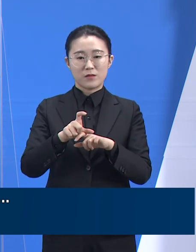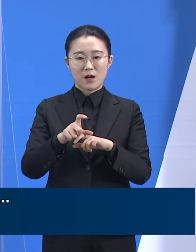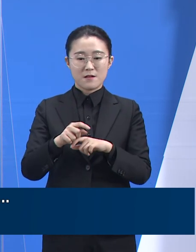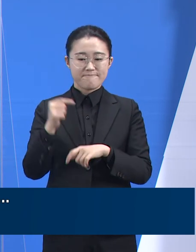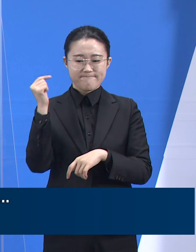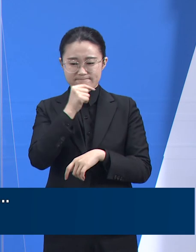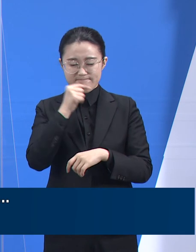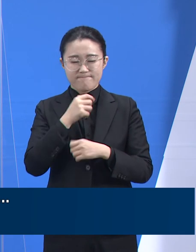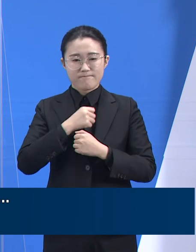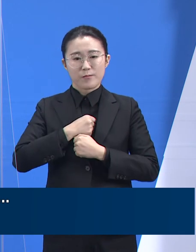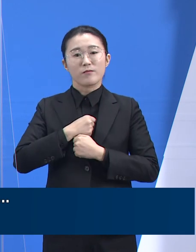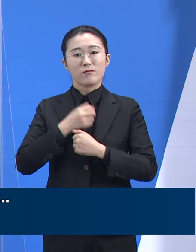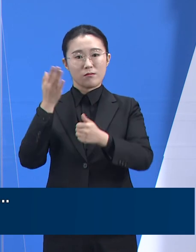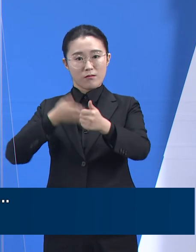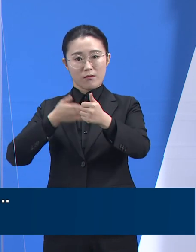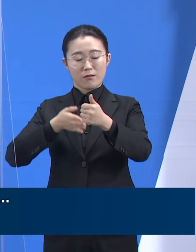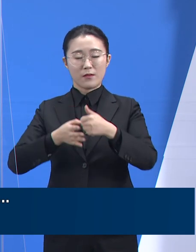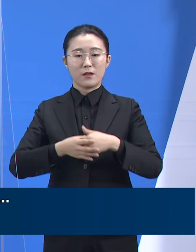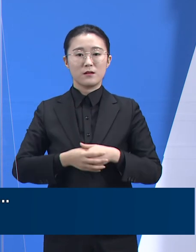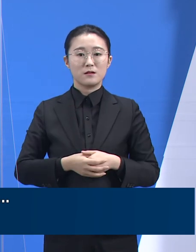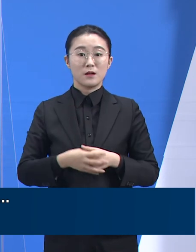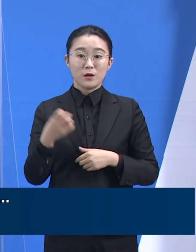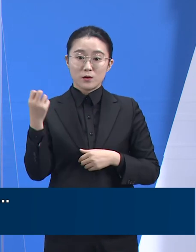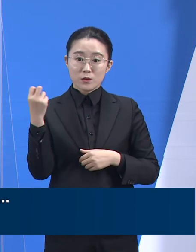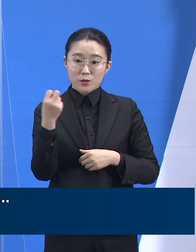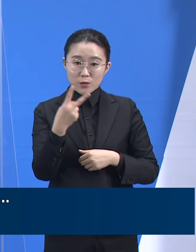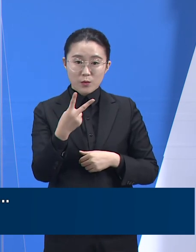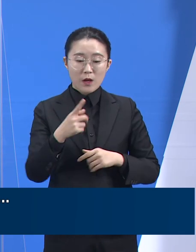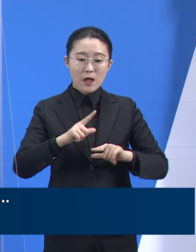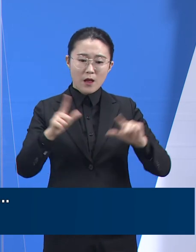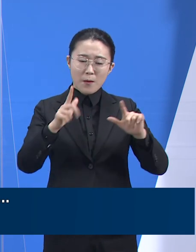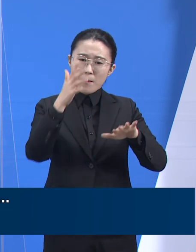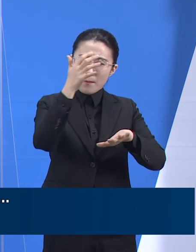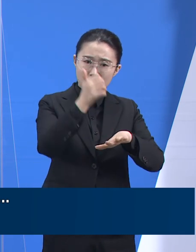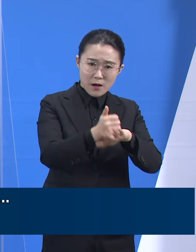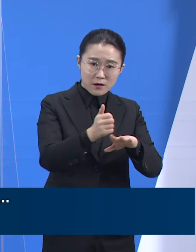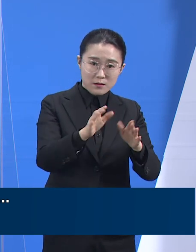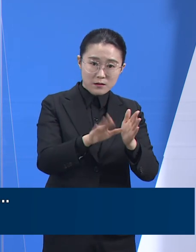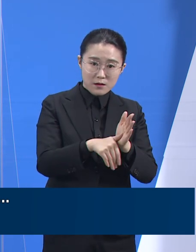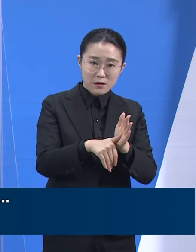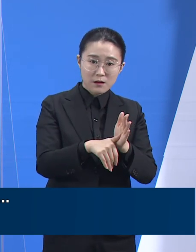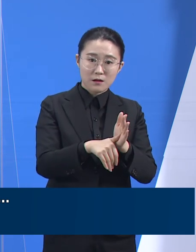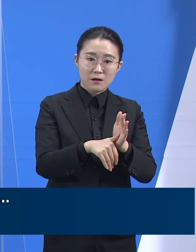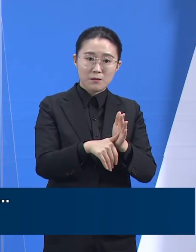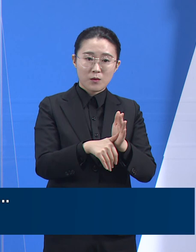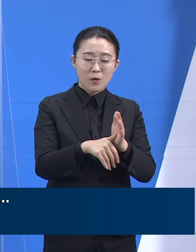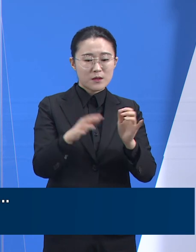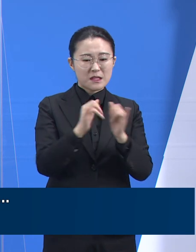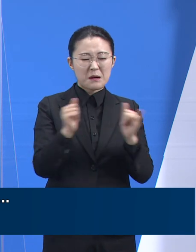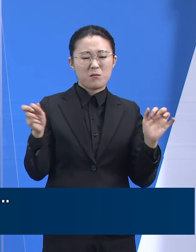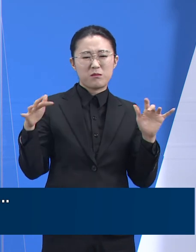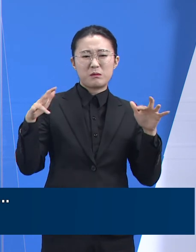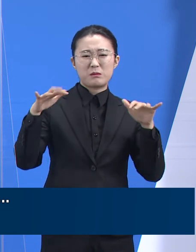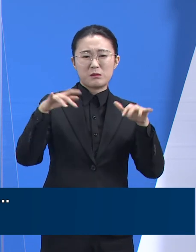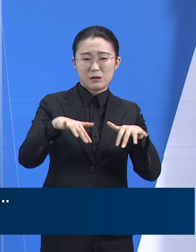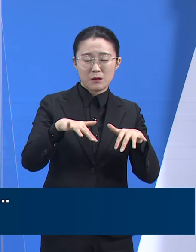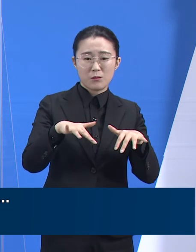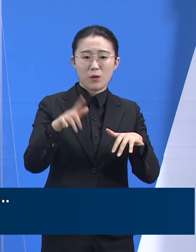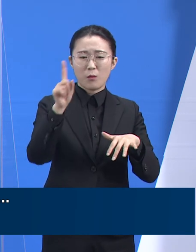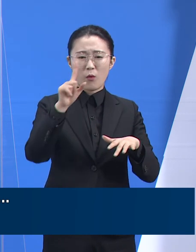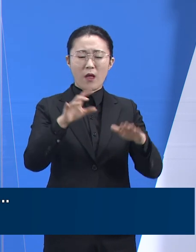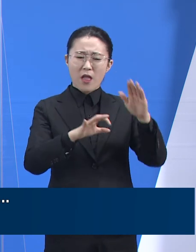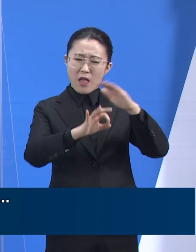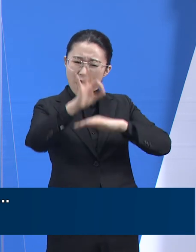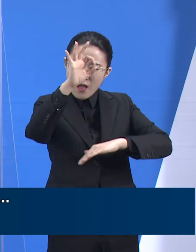합니다. 특히 연말에 많은 인파가 몰리는 어떤 지자체, 국립공원 등의 해돋이, 해넘이